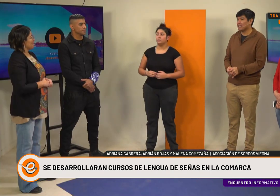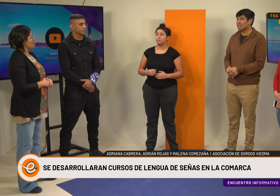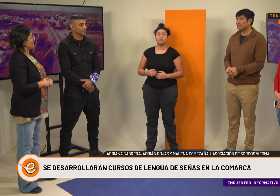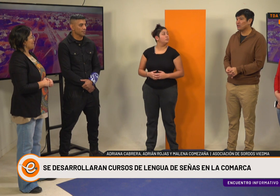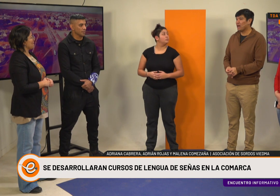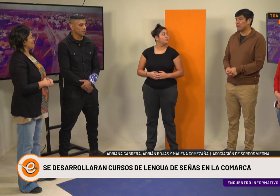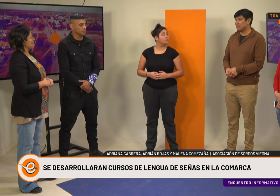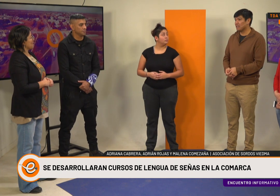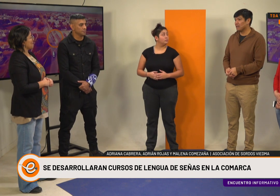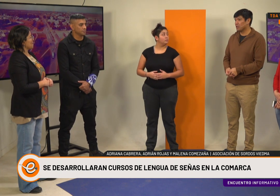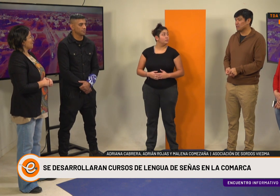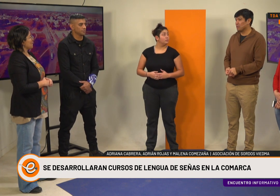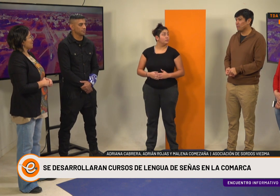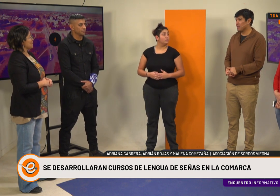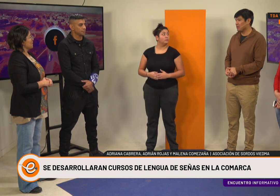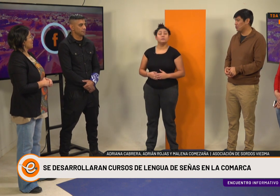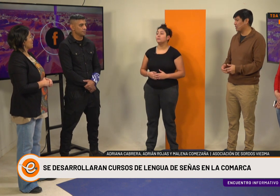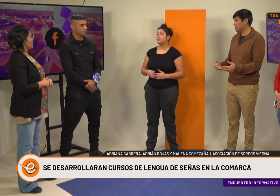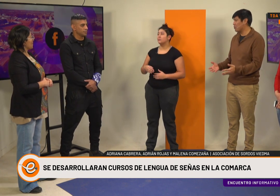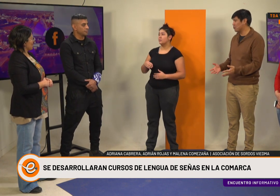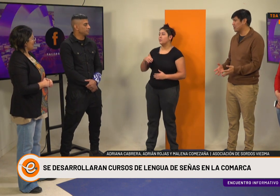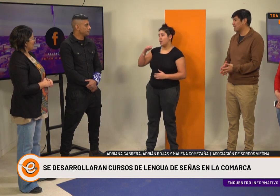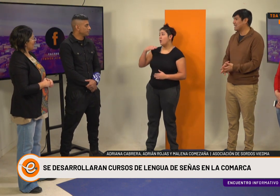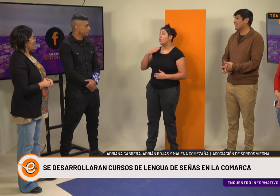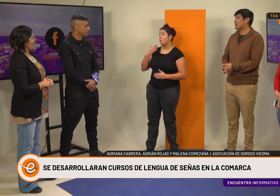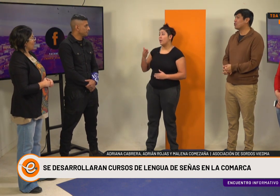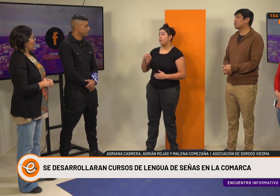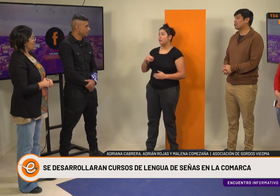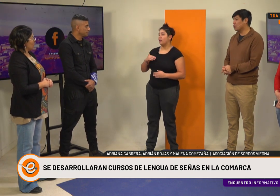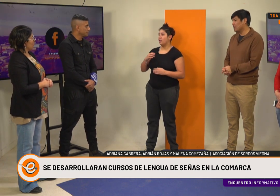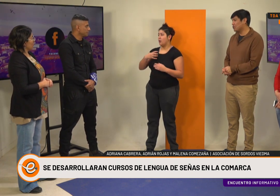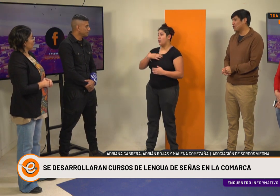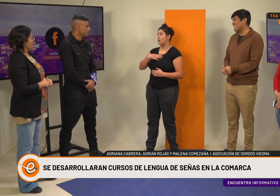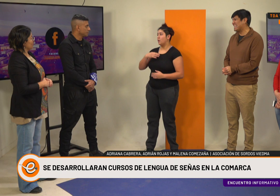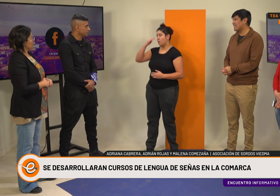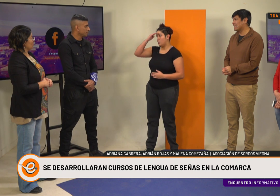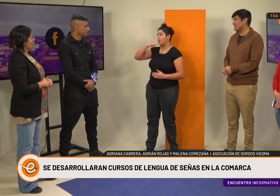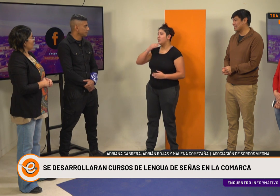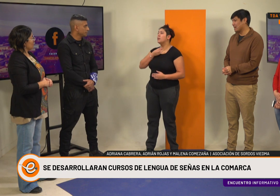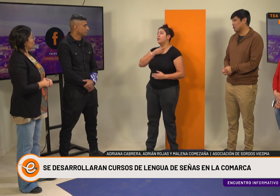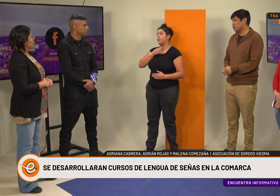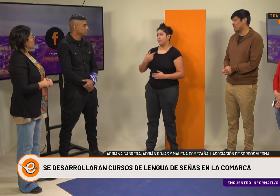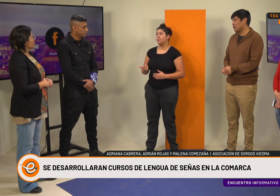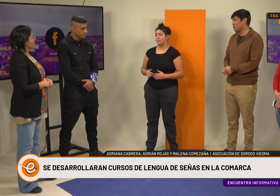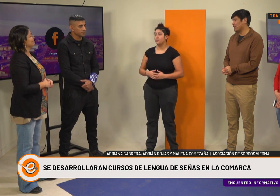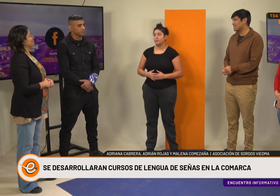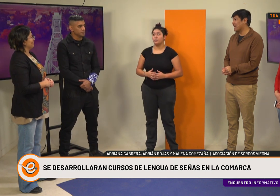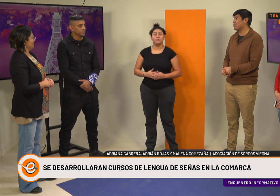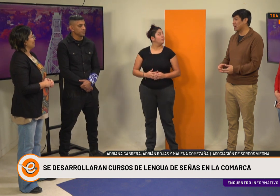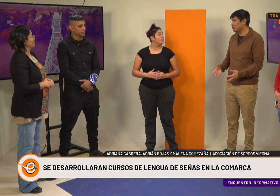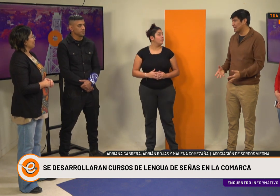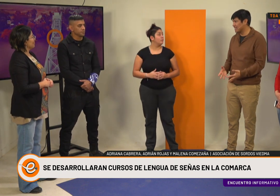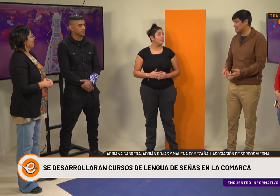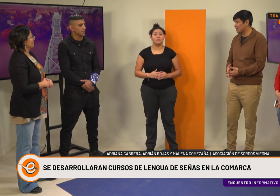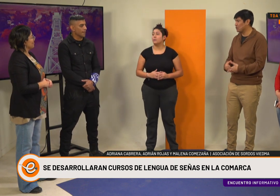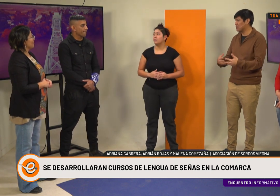dictando a partir del próximo mes de agosto y queremos conocer cómo surgió esto y, digamos, cómo es la